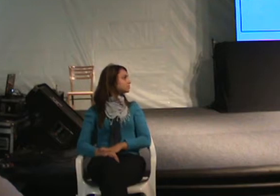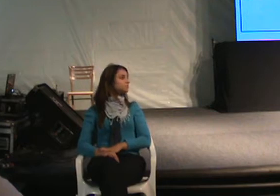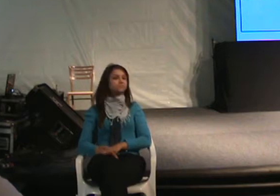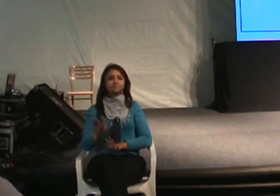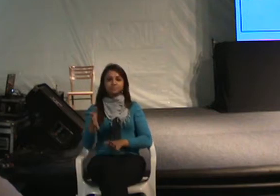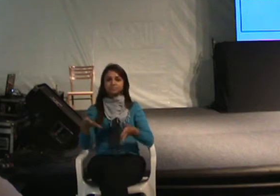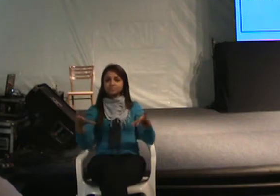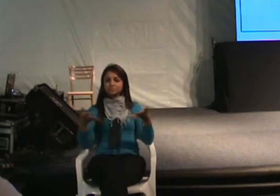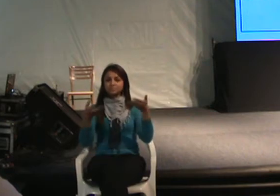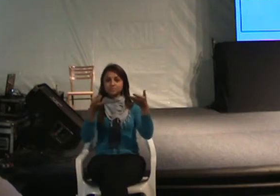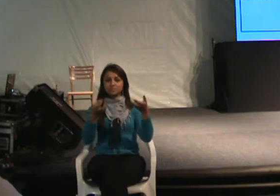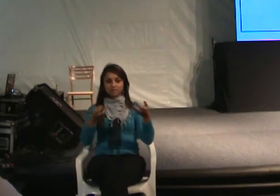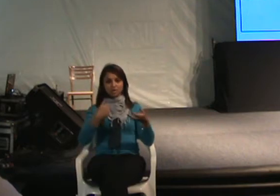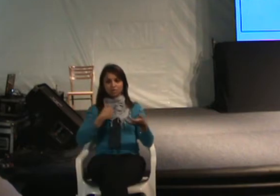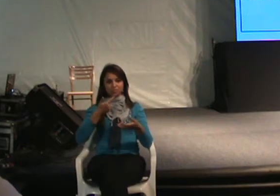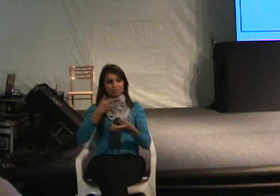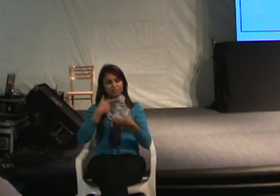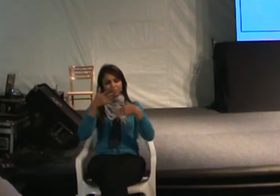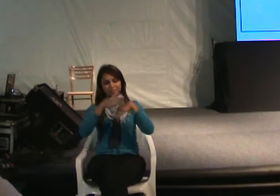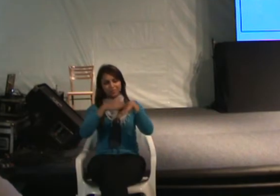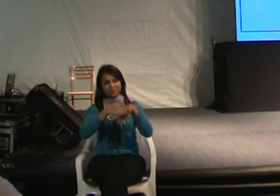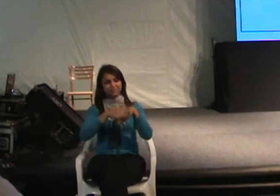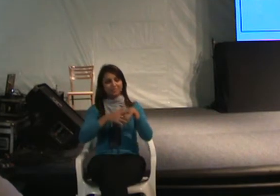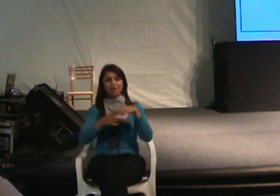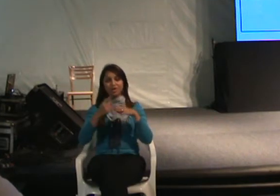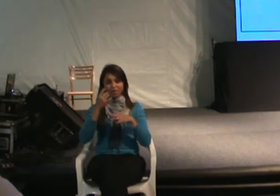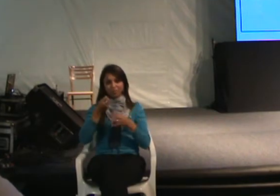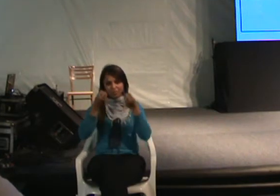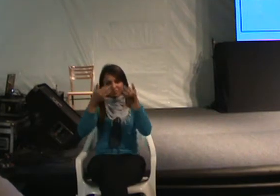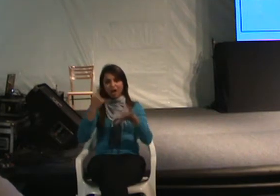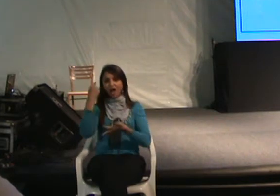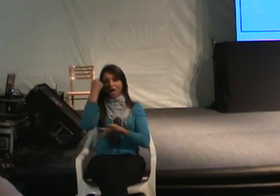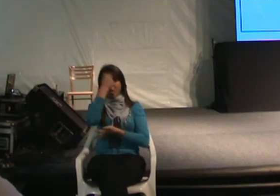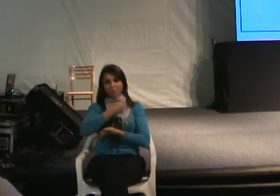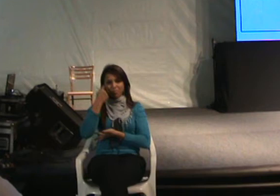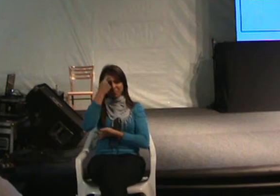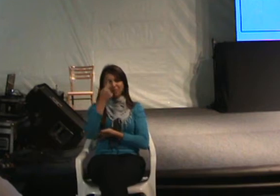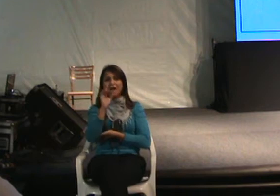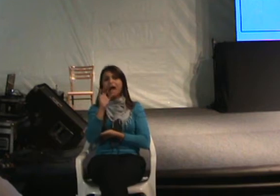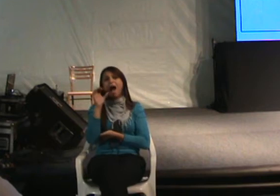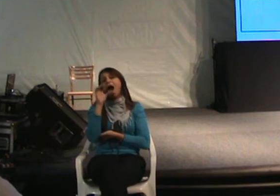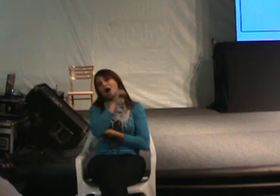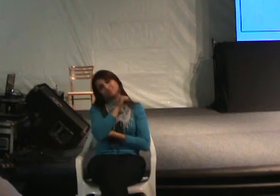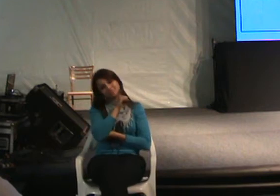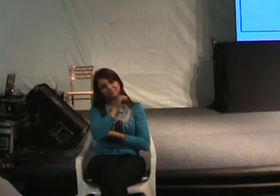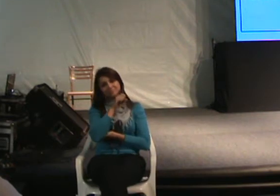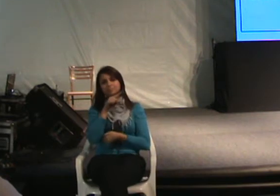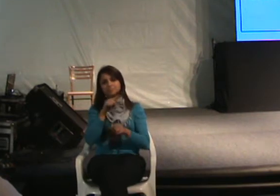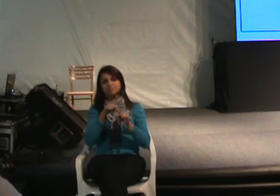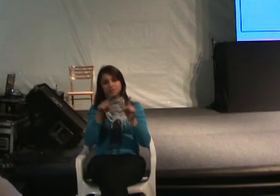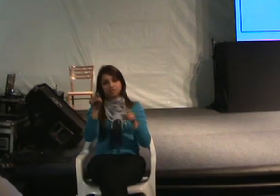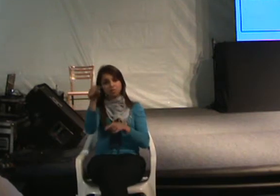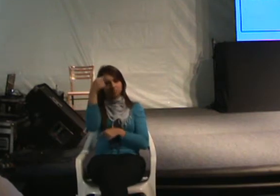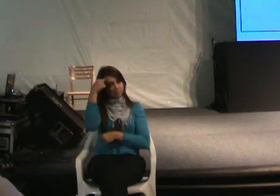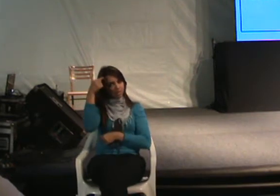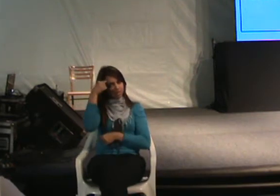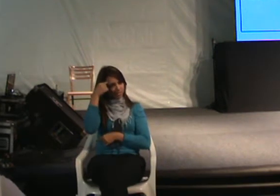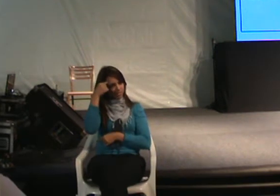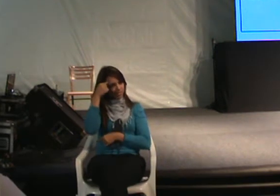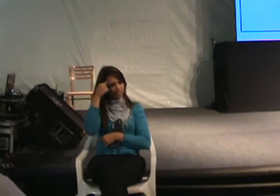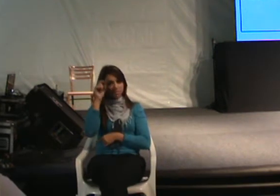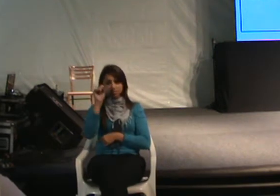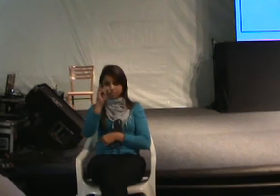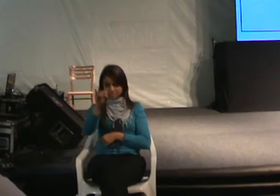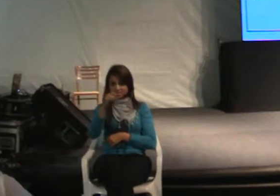pessoal. Nós estamos falando... Eu estou falando para vocês em uma hora, muito rapidamente. Mas vocês já pensaram? Se